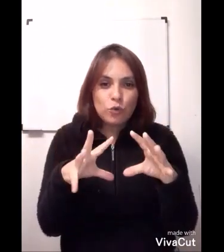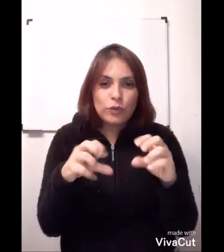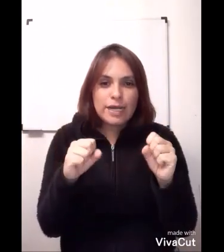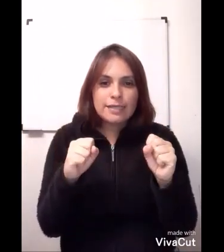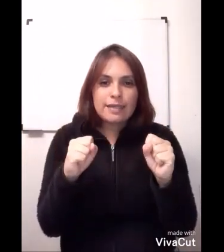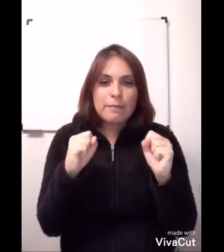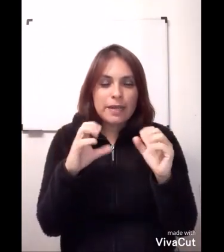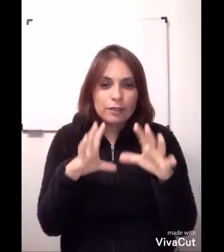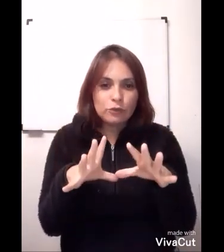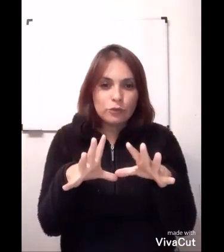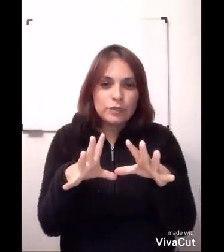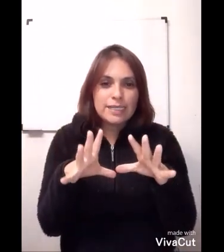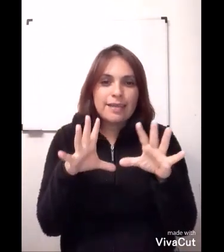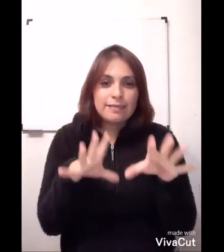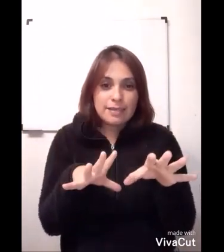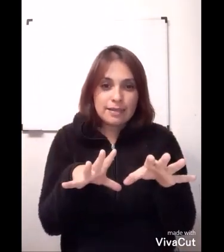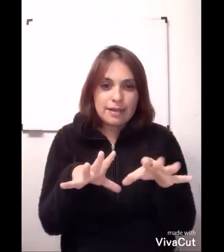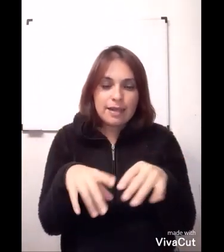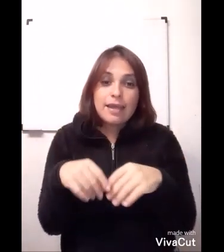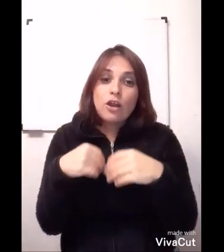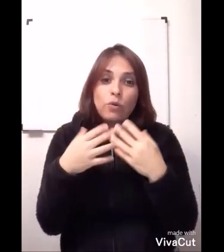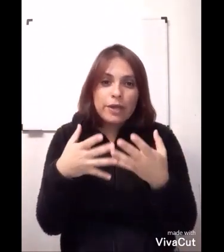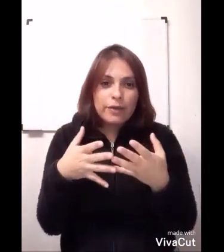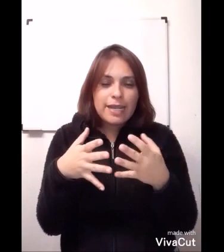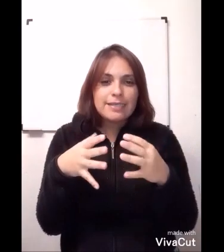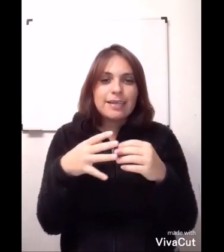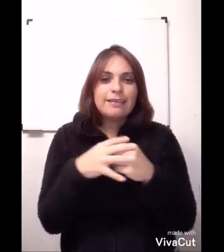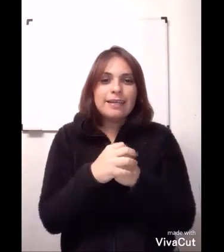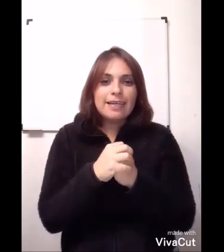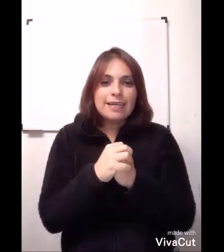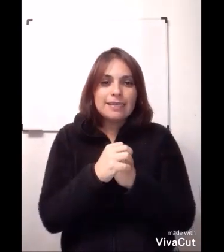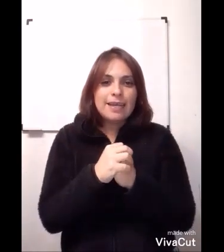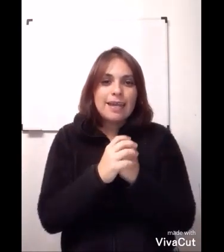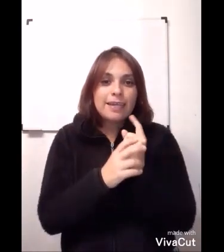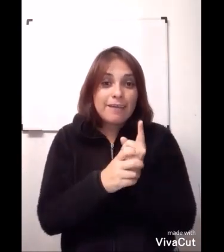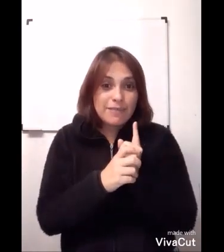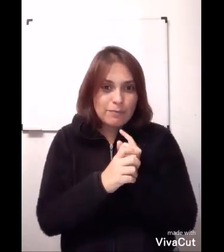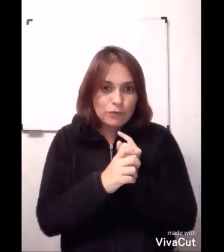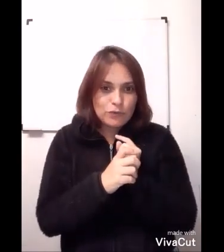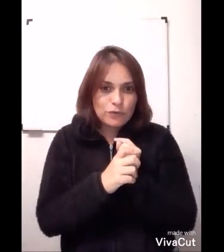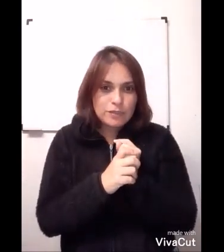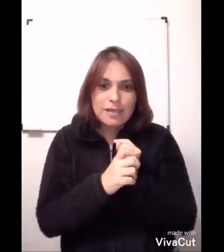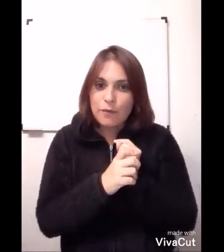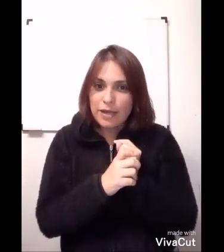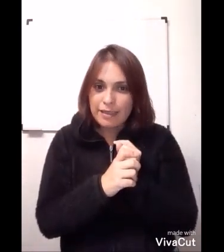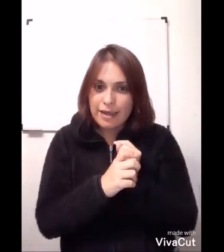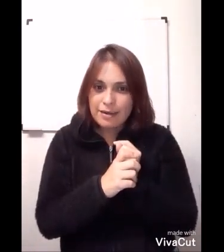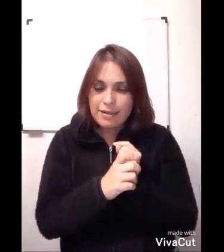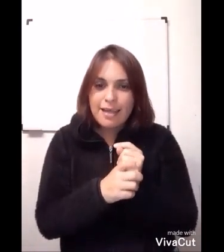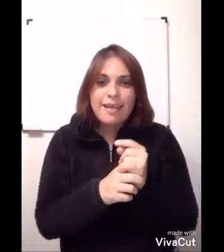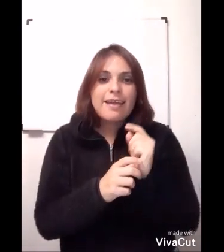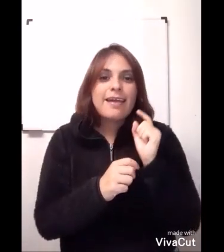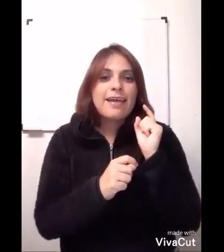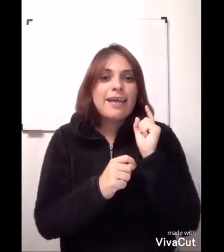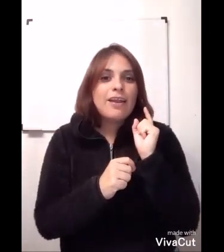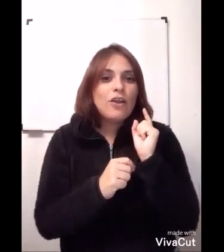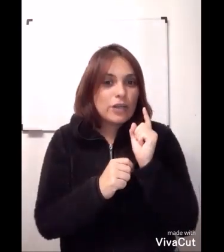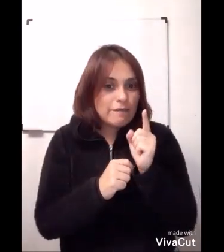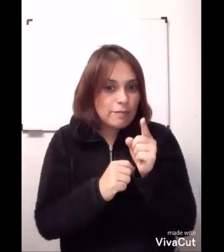texturas, temperaturas, etc. Luego en la siguiente clase, ¿qué vimos? ¿Se acuerdan? Lo que